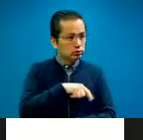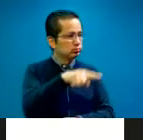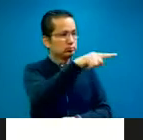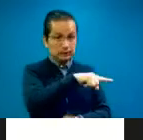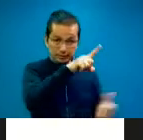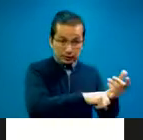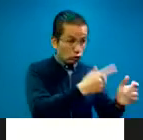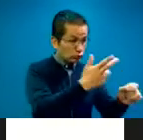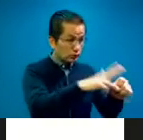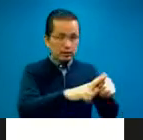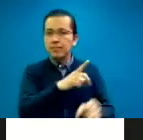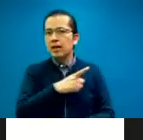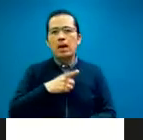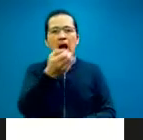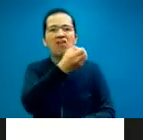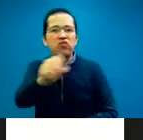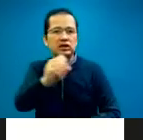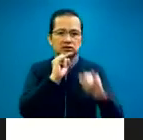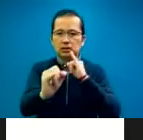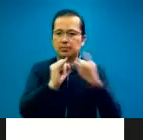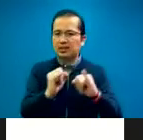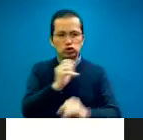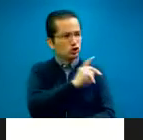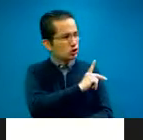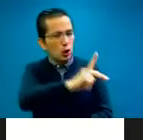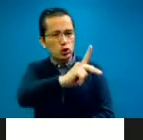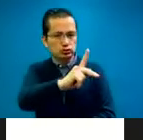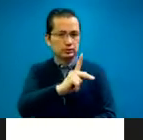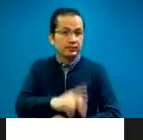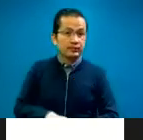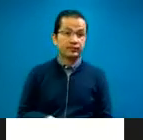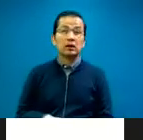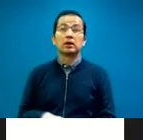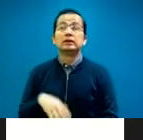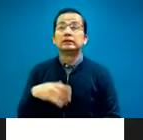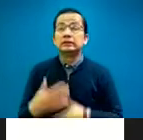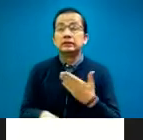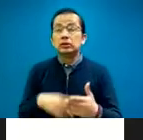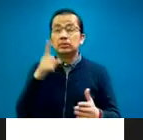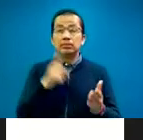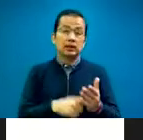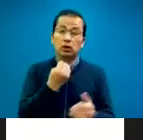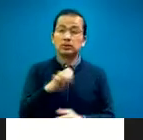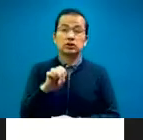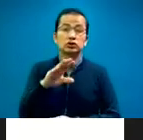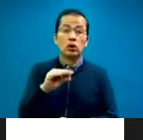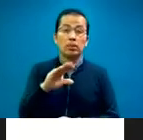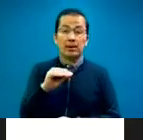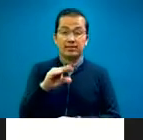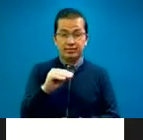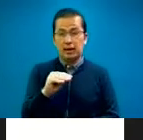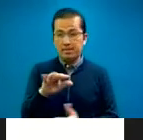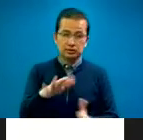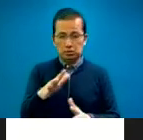Ahora, a mediados de 1990, algunos intérpretes y algunos